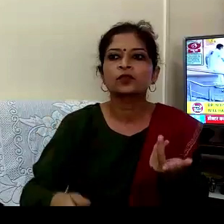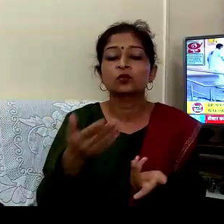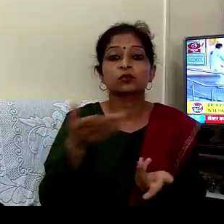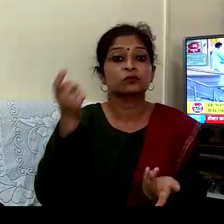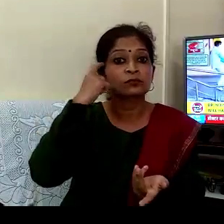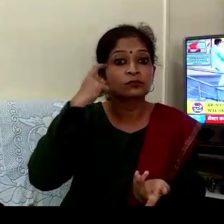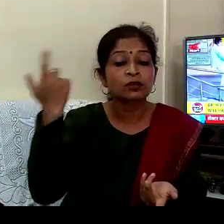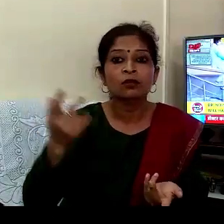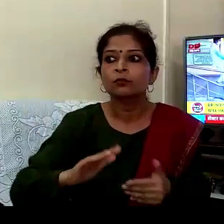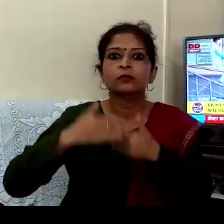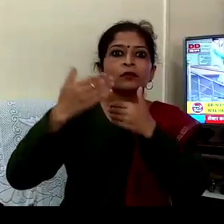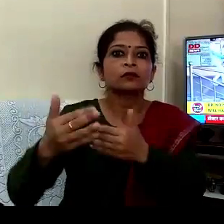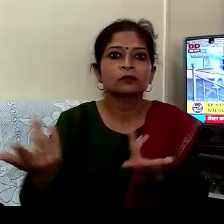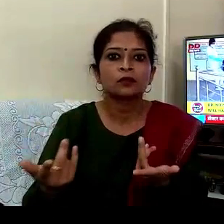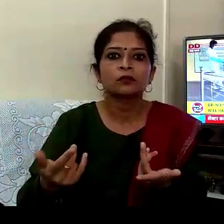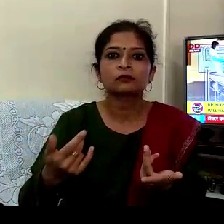جیسا